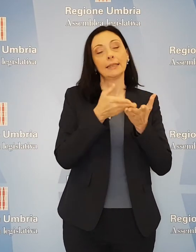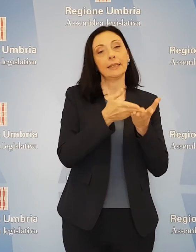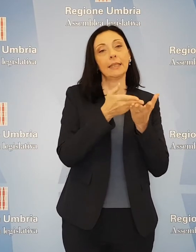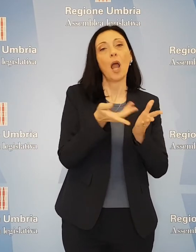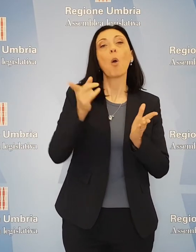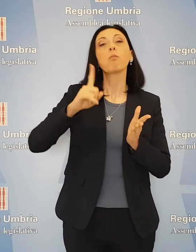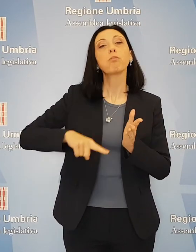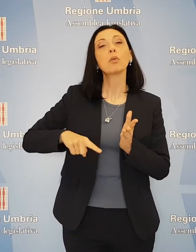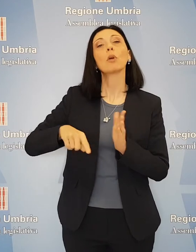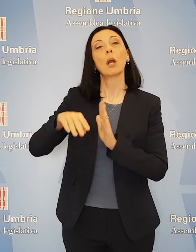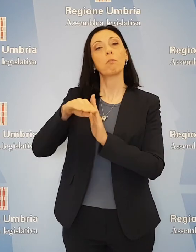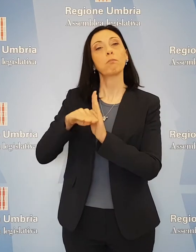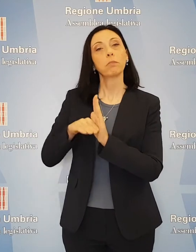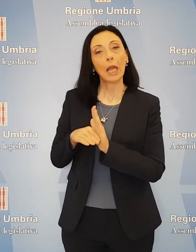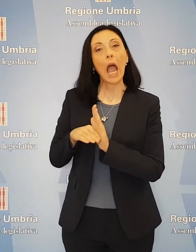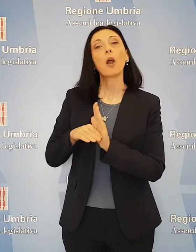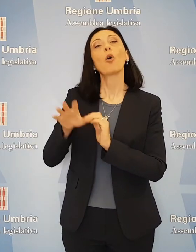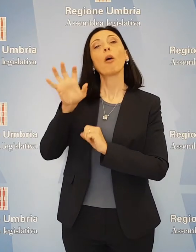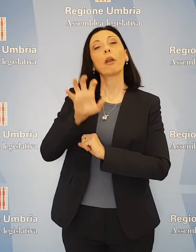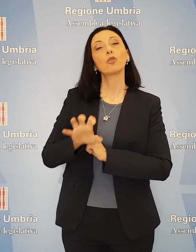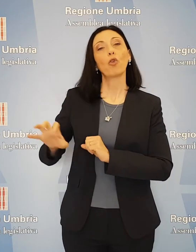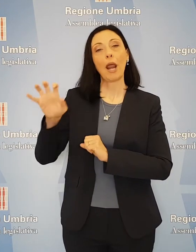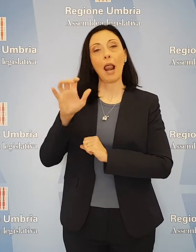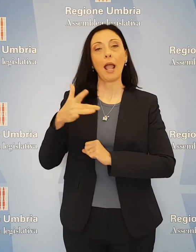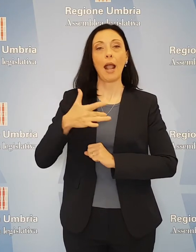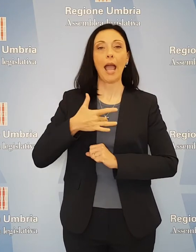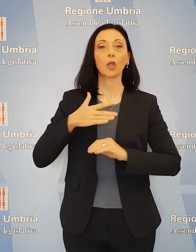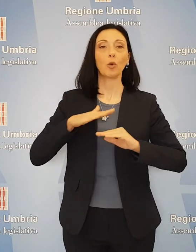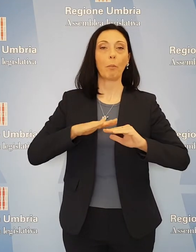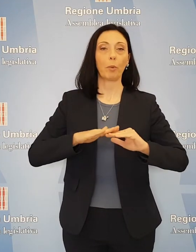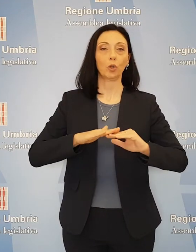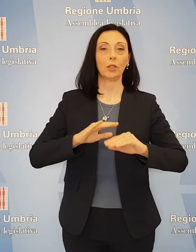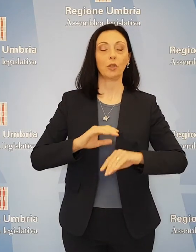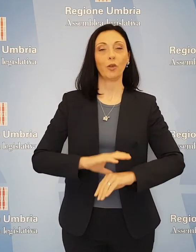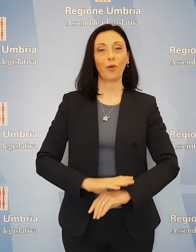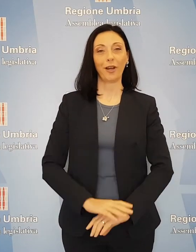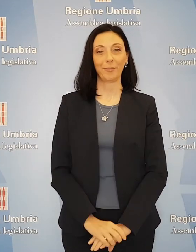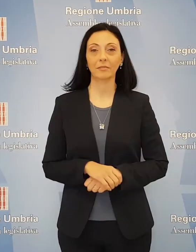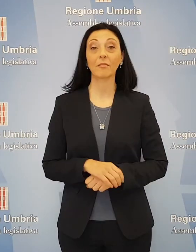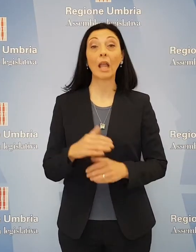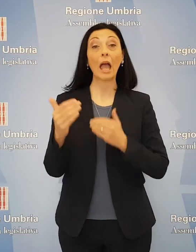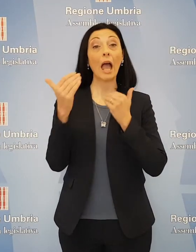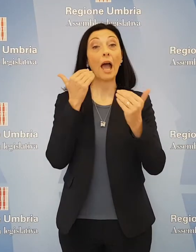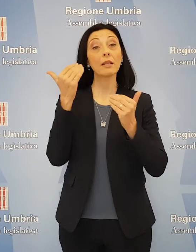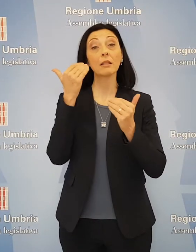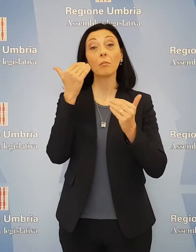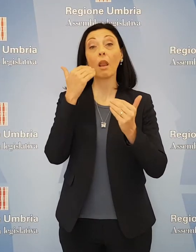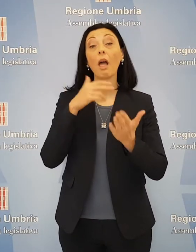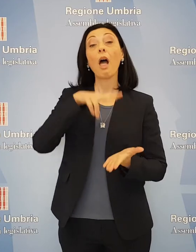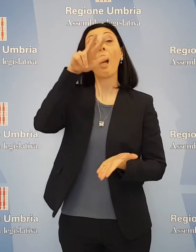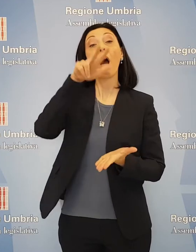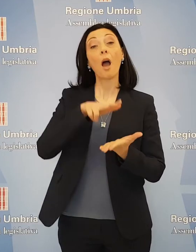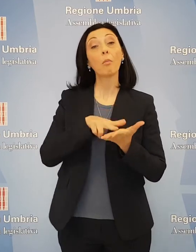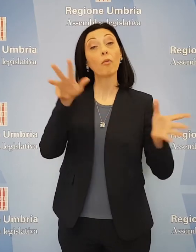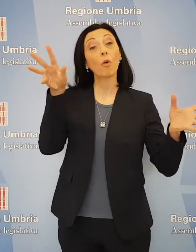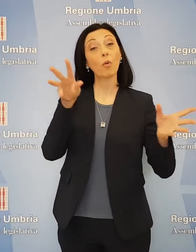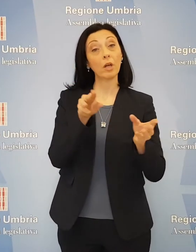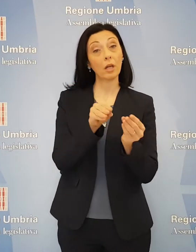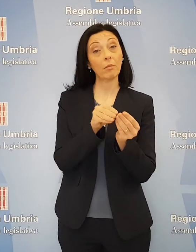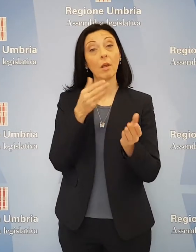un piano regionale per la cardioprotezione. L'Assemblea ha approvato all'unanimità la